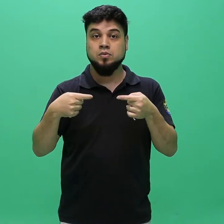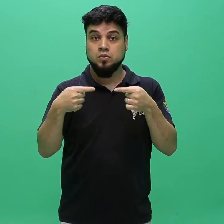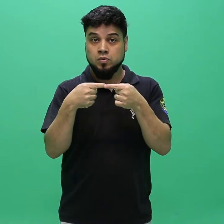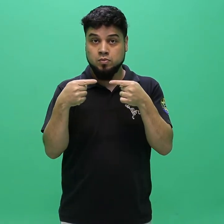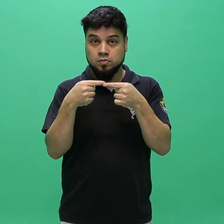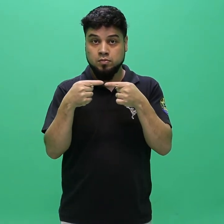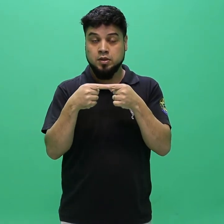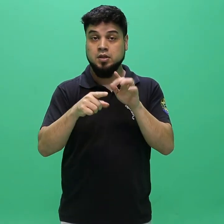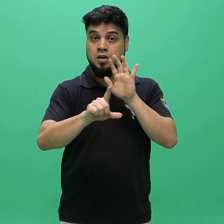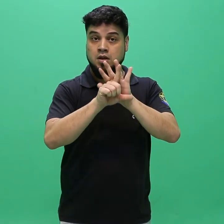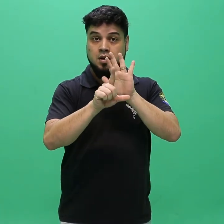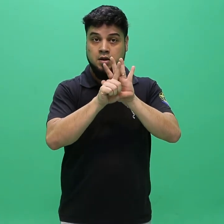edital.